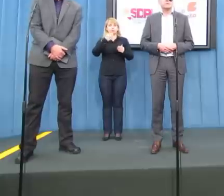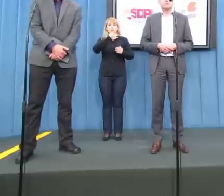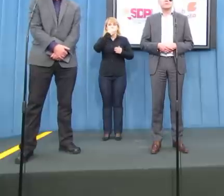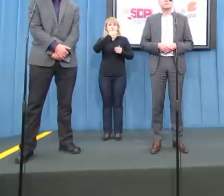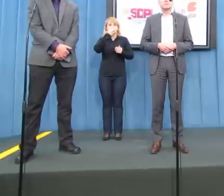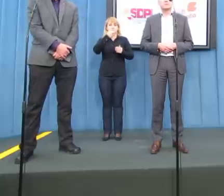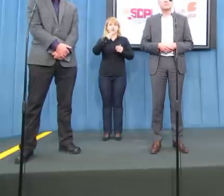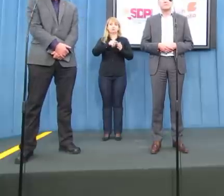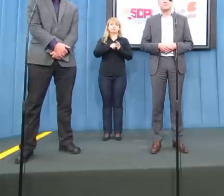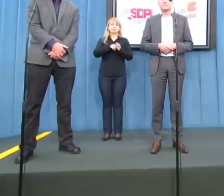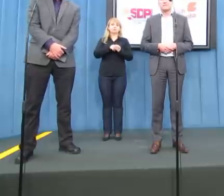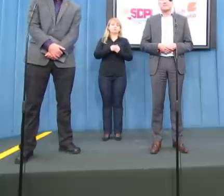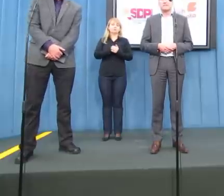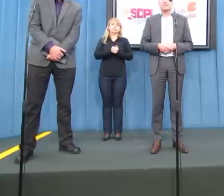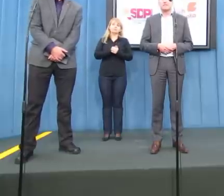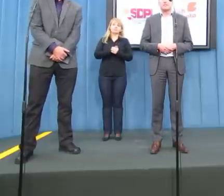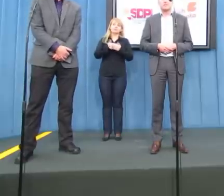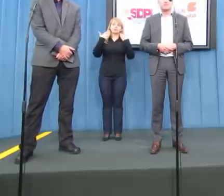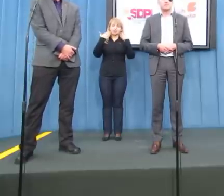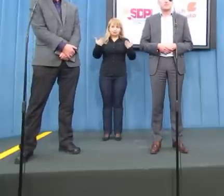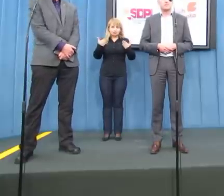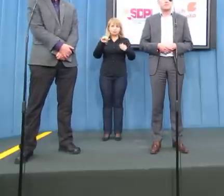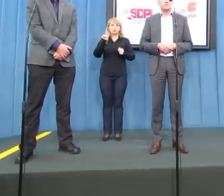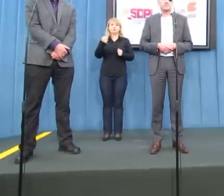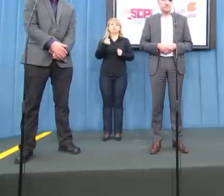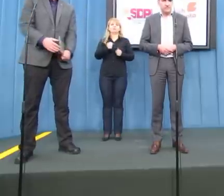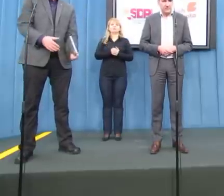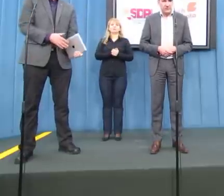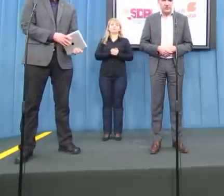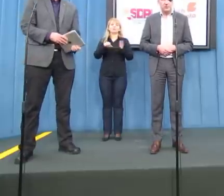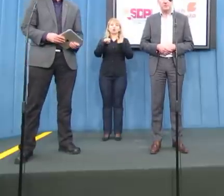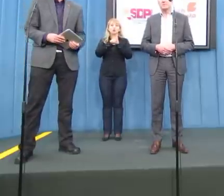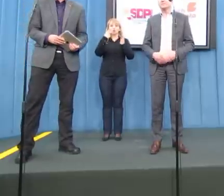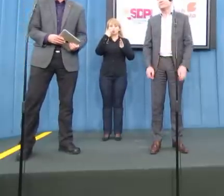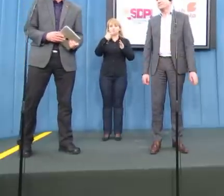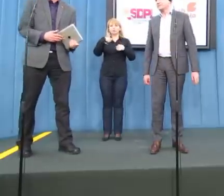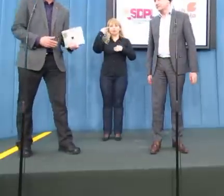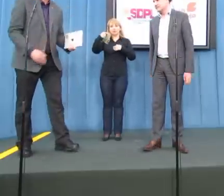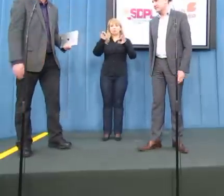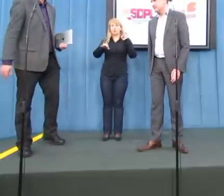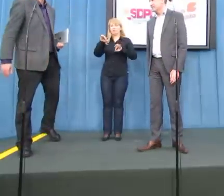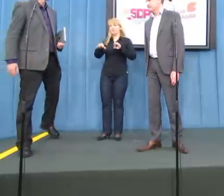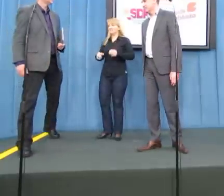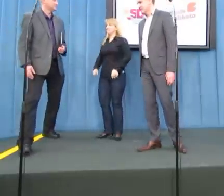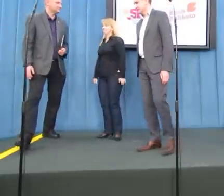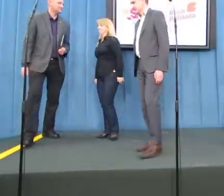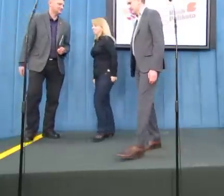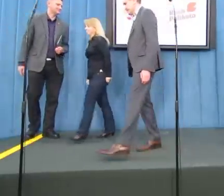bardzo. Jeżeli nie, bo nie widzę, to dziękuję pięknie za uwagę i zapraszam na kolejne konferencje. Dziękuję.